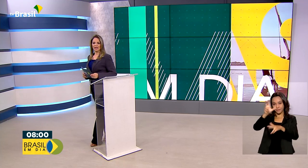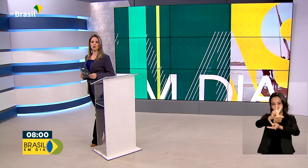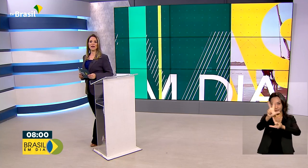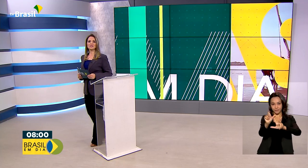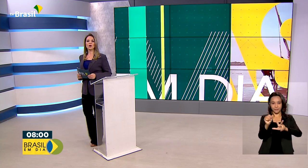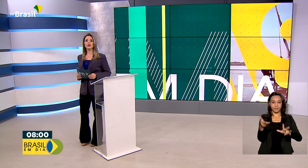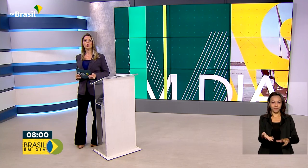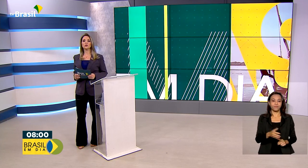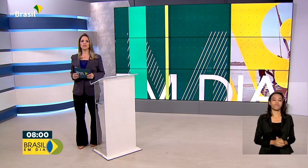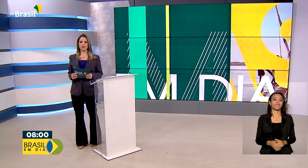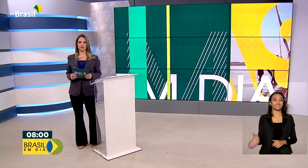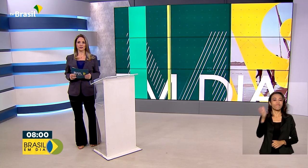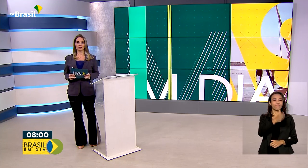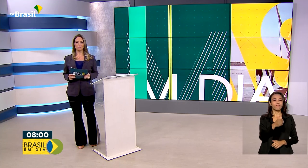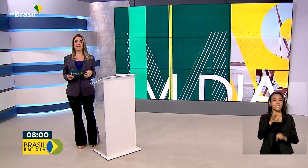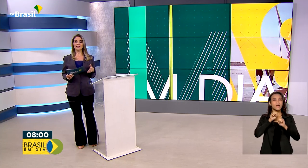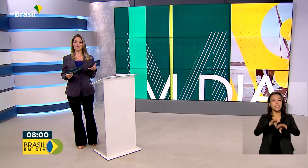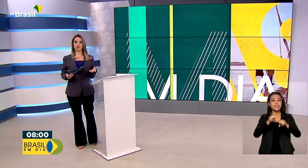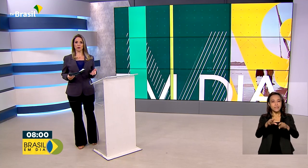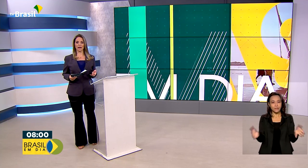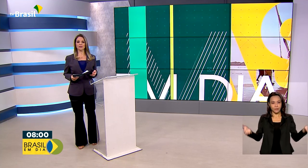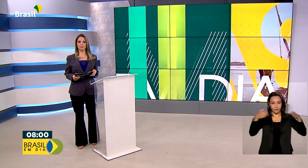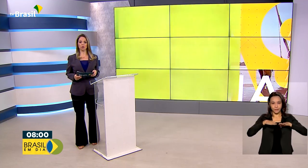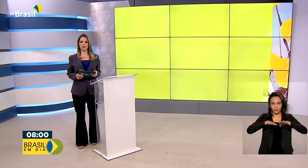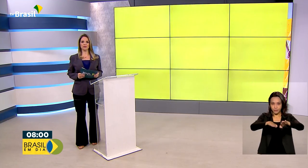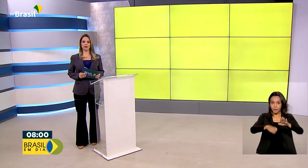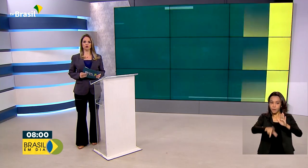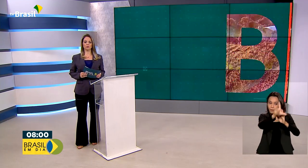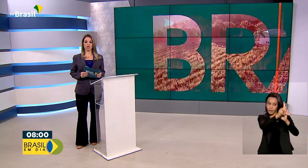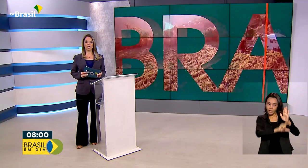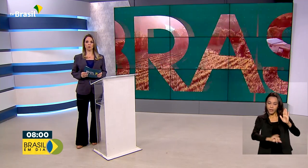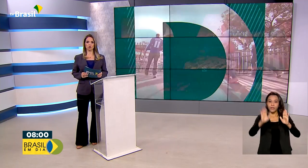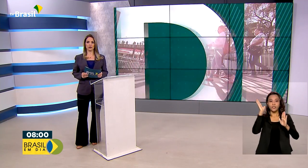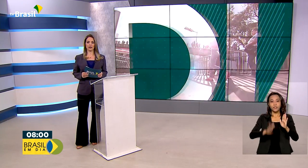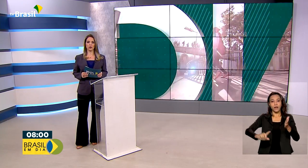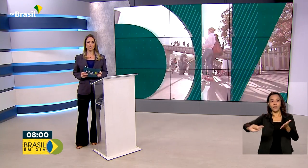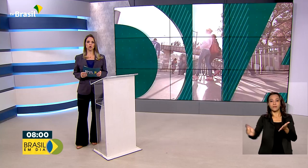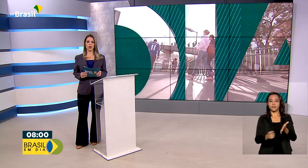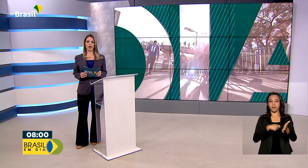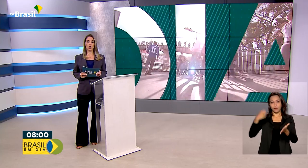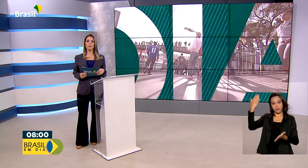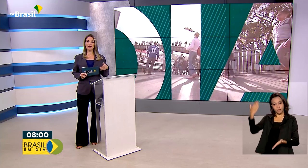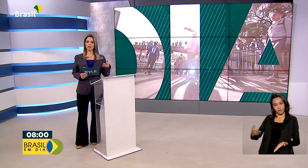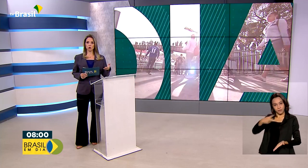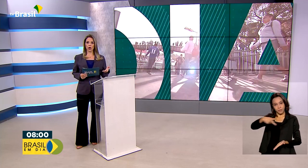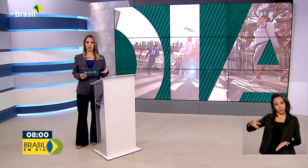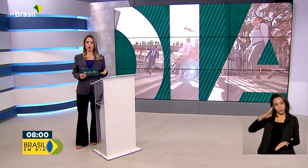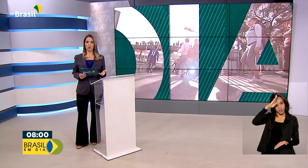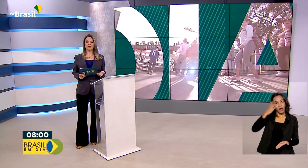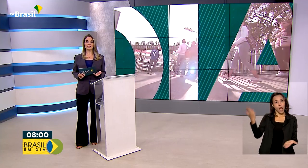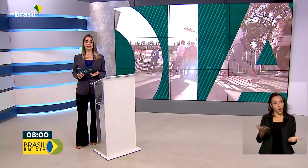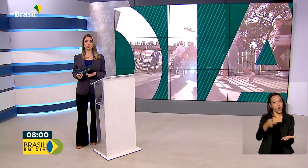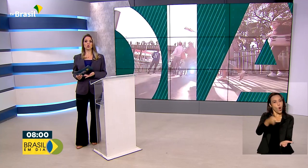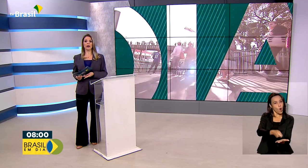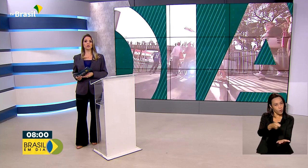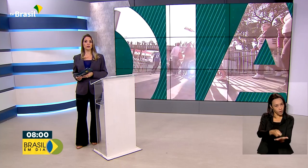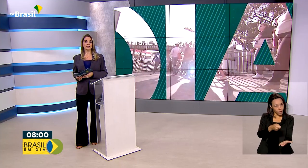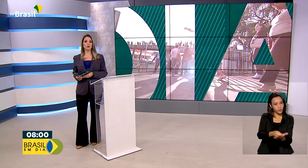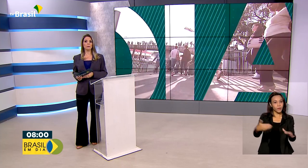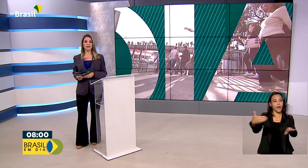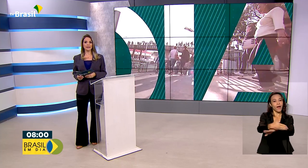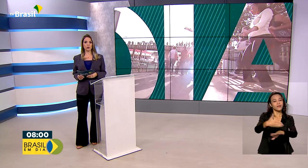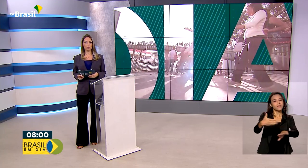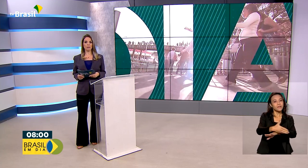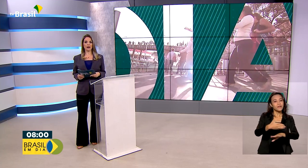Educação inclusiva, uma lei sancionada pelo presidente Jair Bolsonaro, torna obrigatório o acesso à